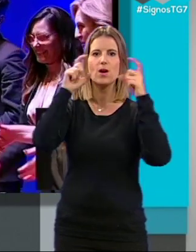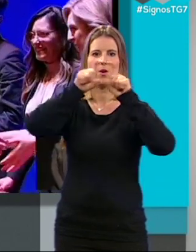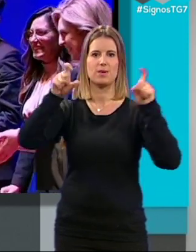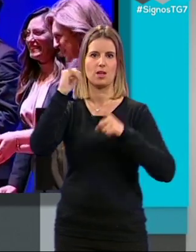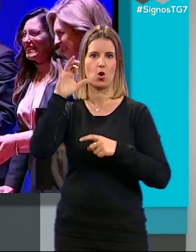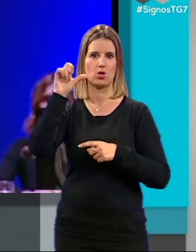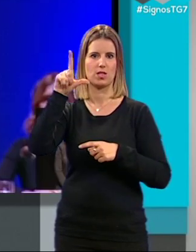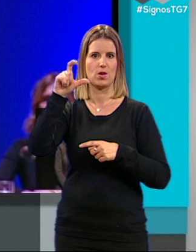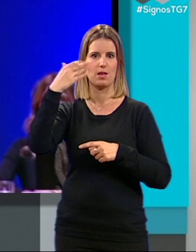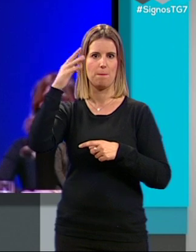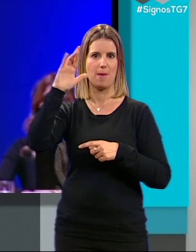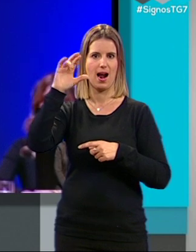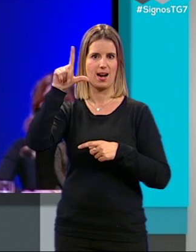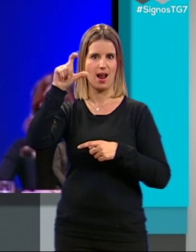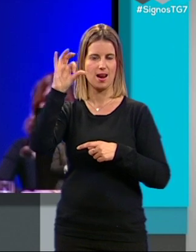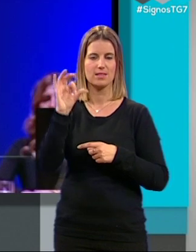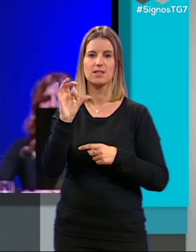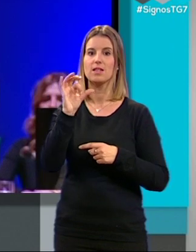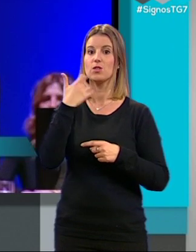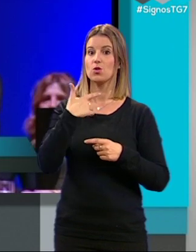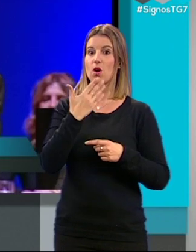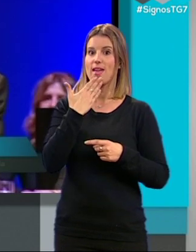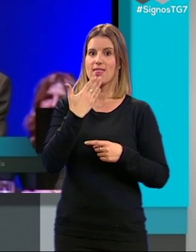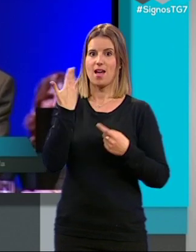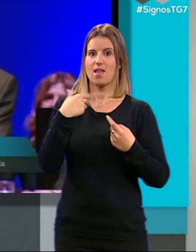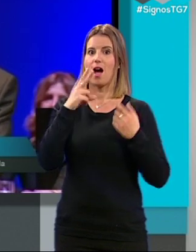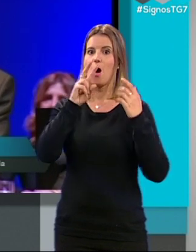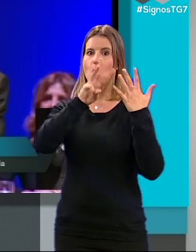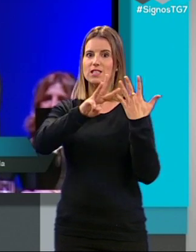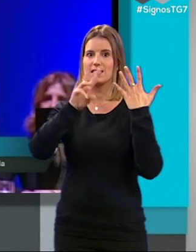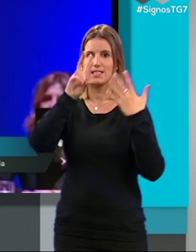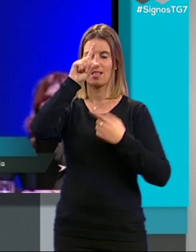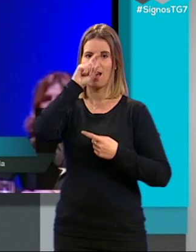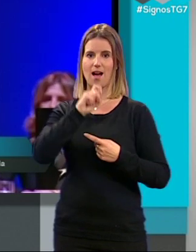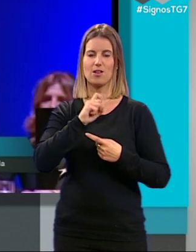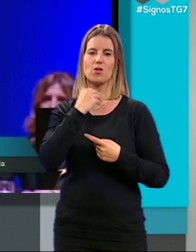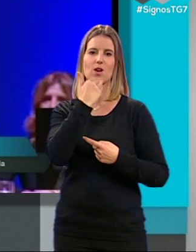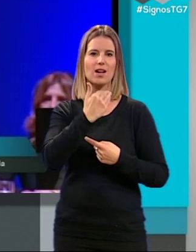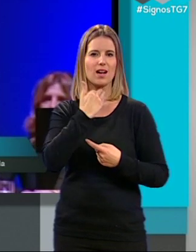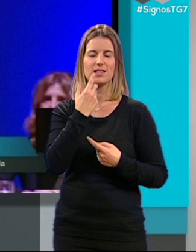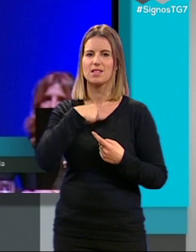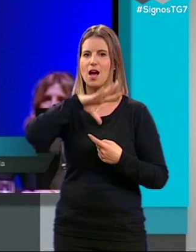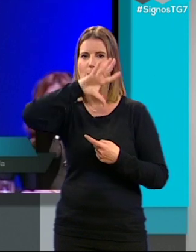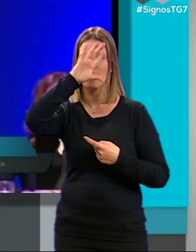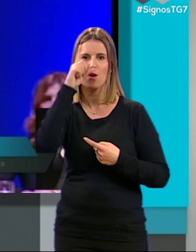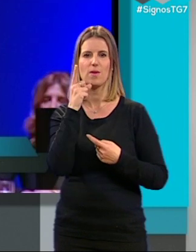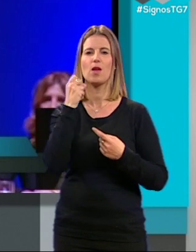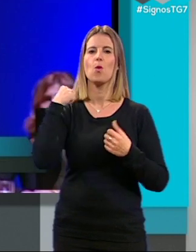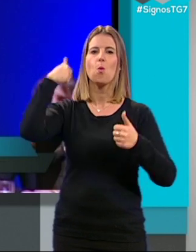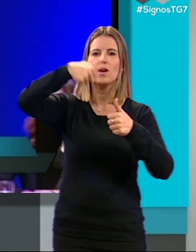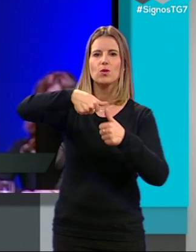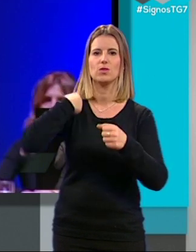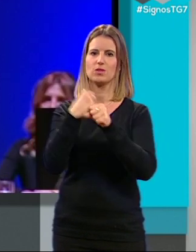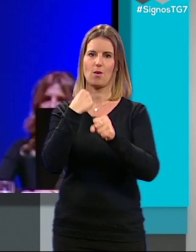Luis Barrales. Acabo de cumplir los 87 años y casi he perdido la cuenta de los años que llevo trabajando.